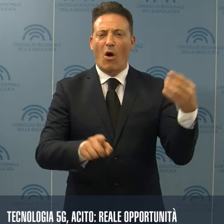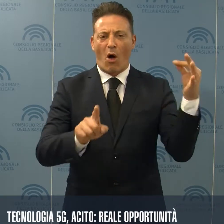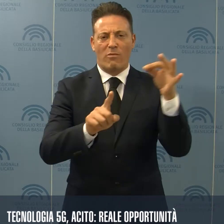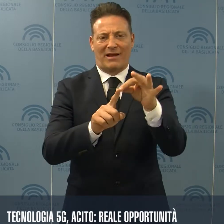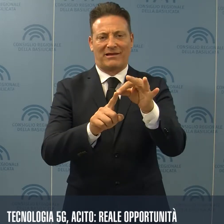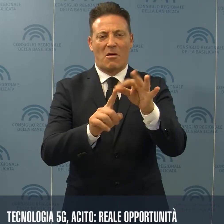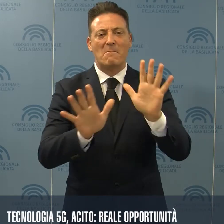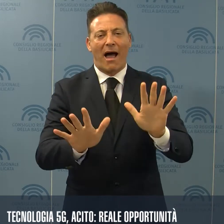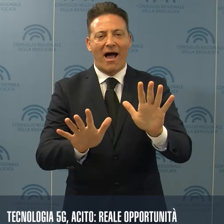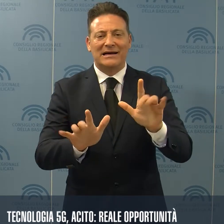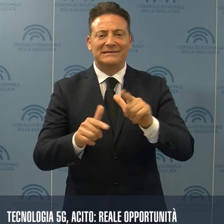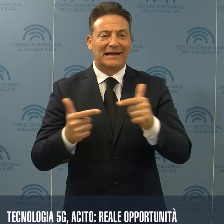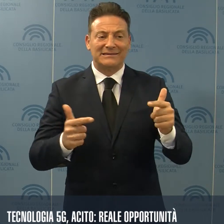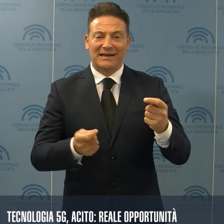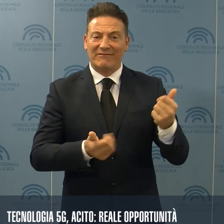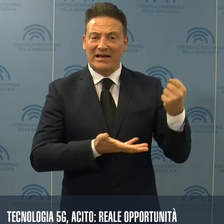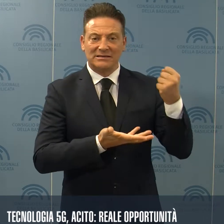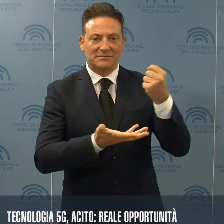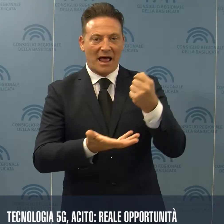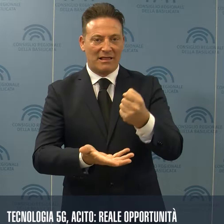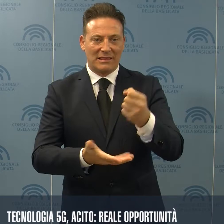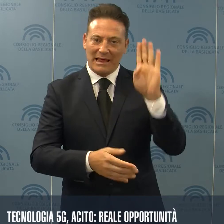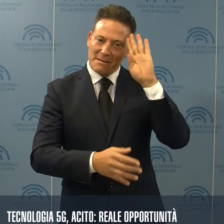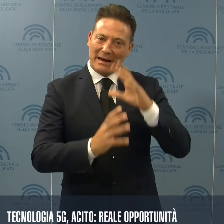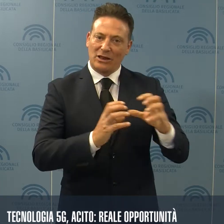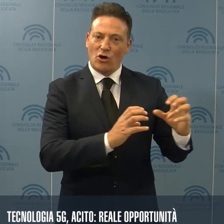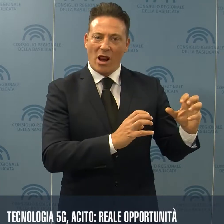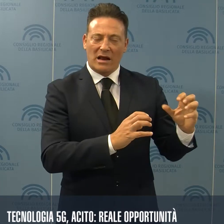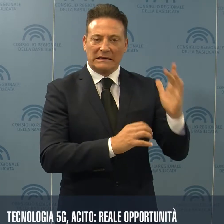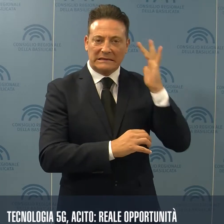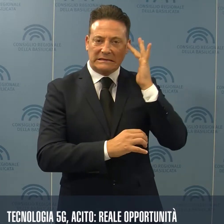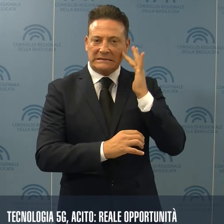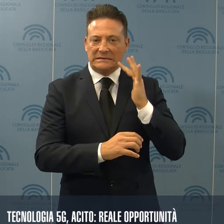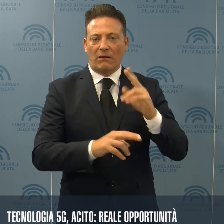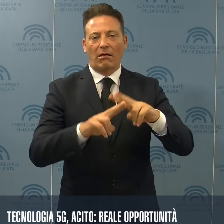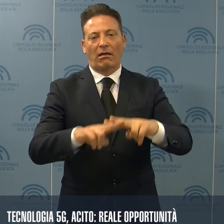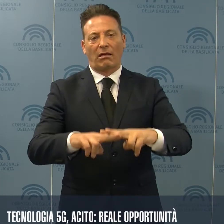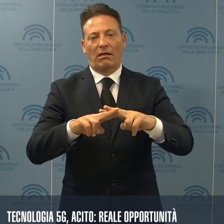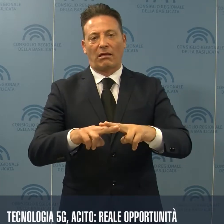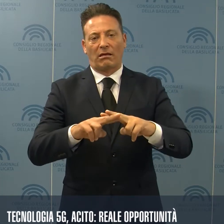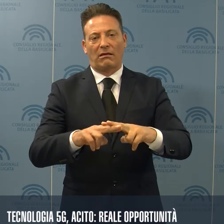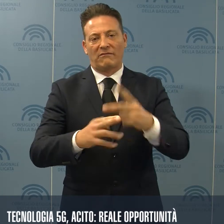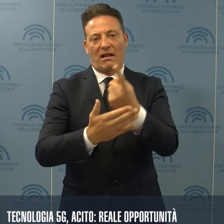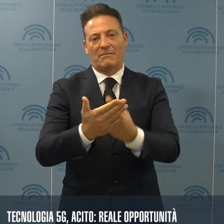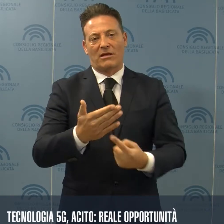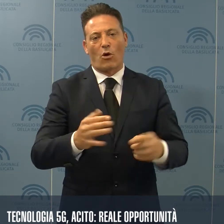che, senza gli investimenti imprenditoriali, rischia di rimanere un'ulteriore opportunità